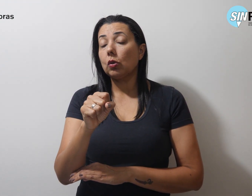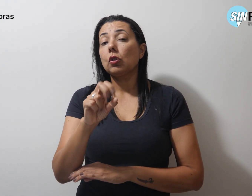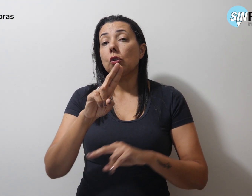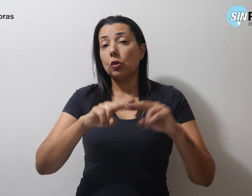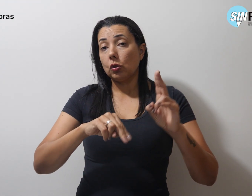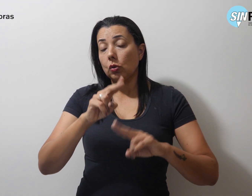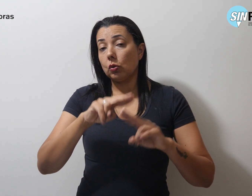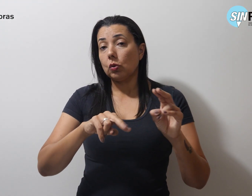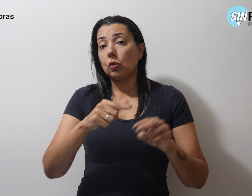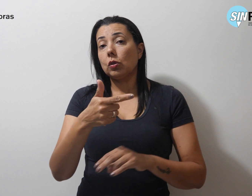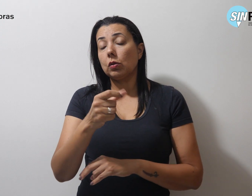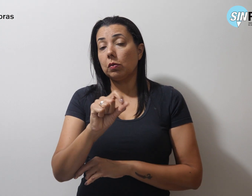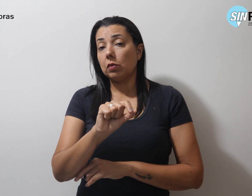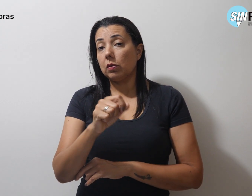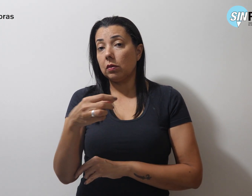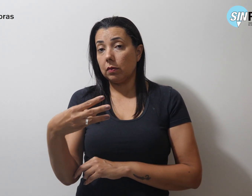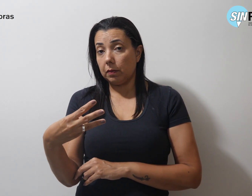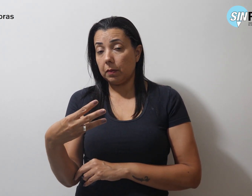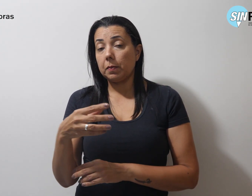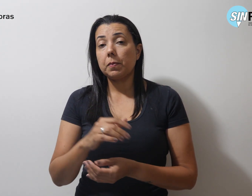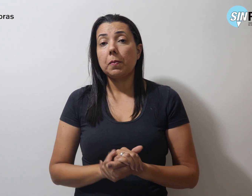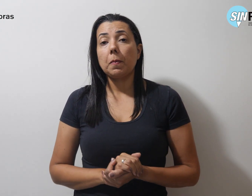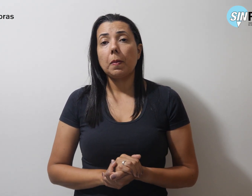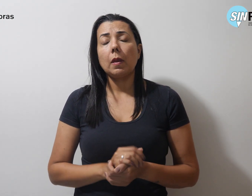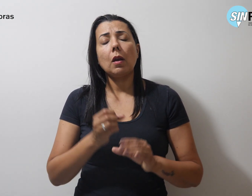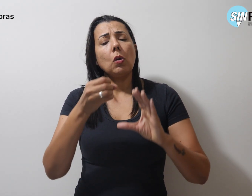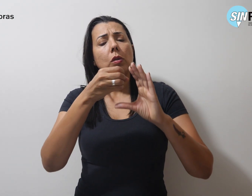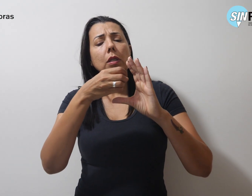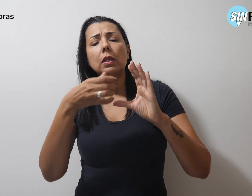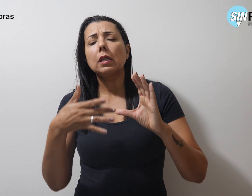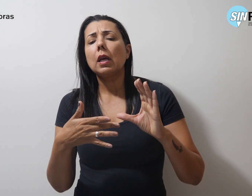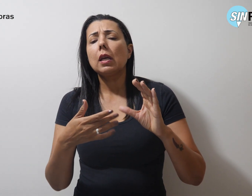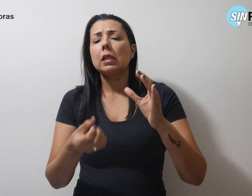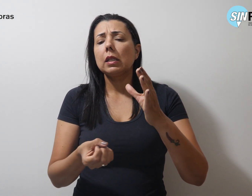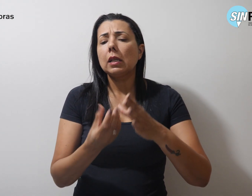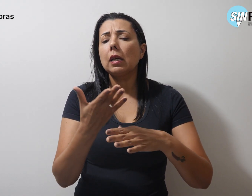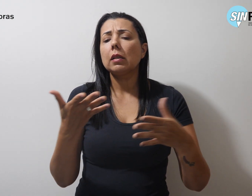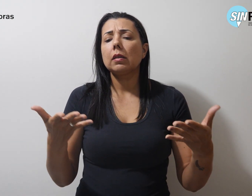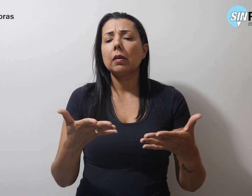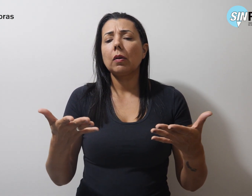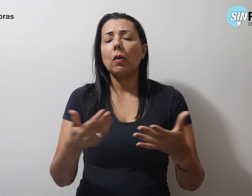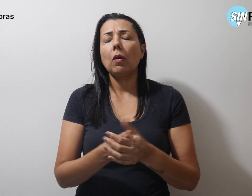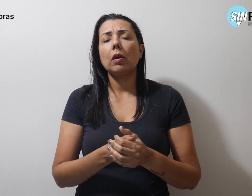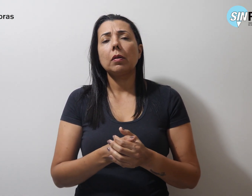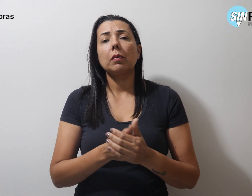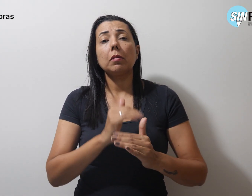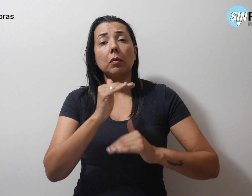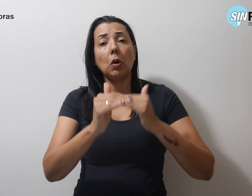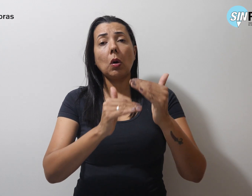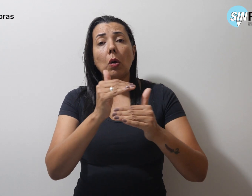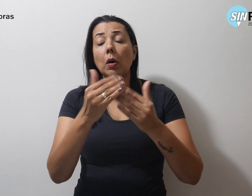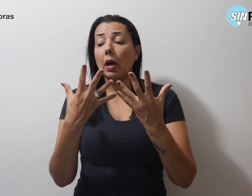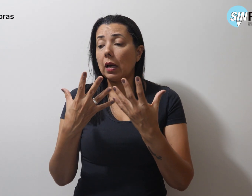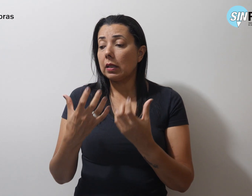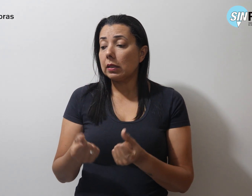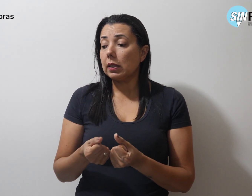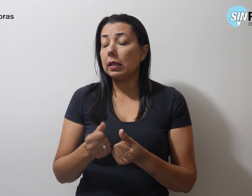2023. Pelos critérios estabelecidos para este processo de concessão de aptidão